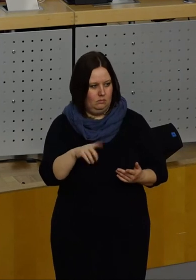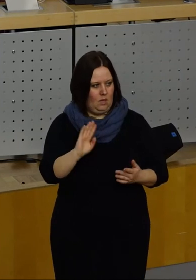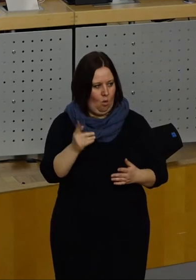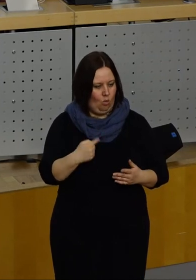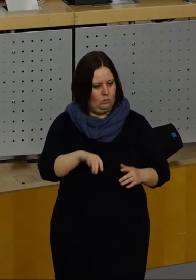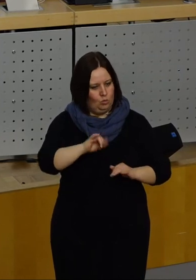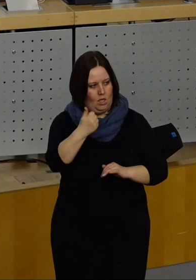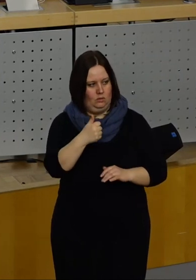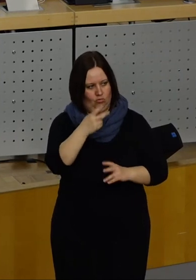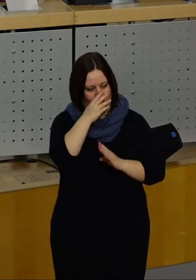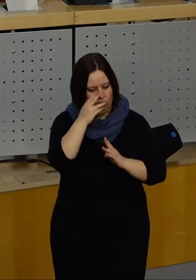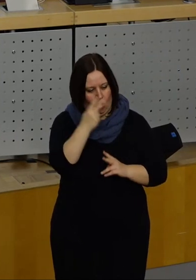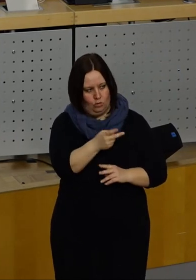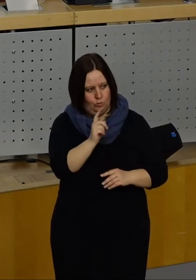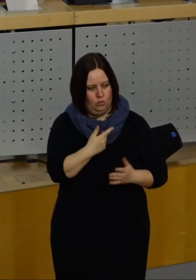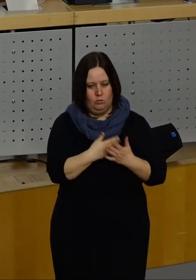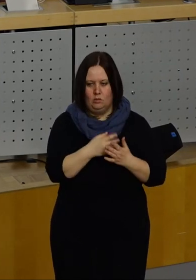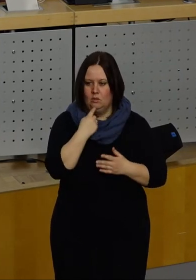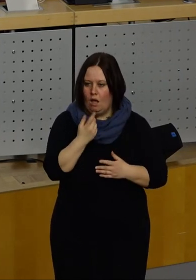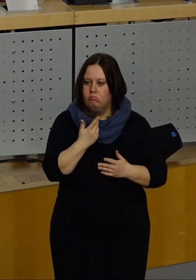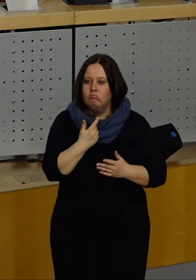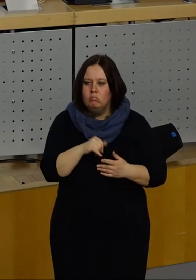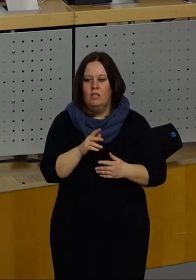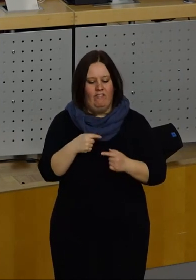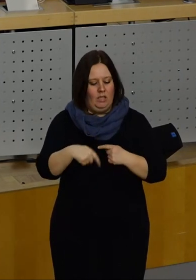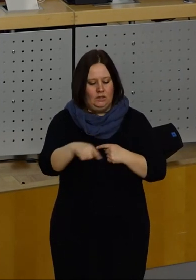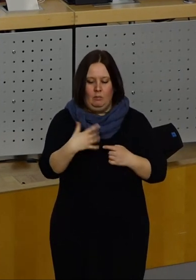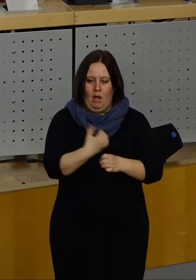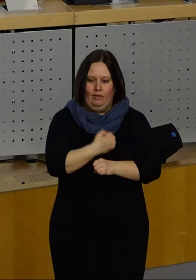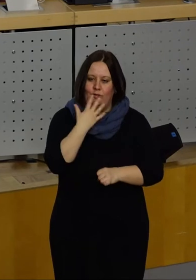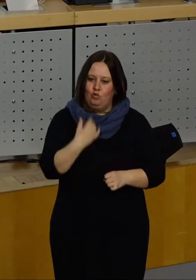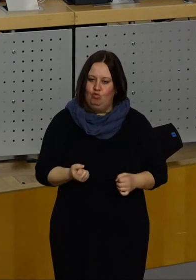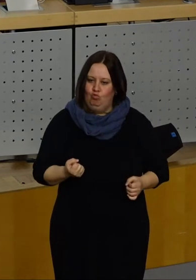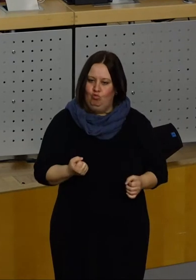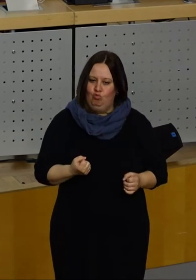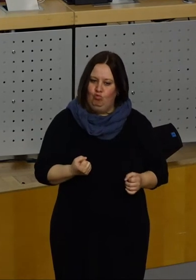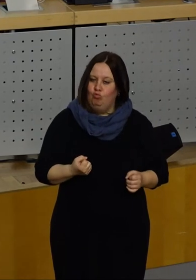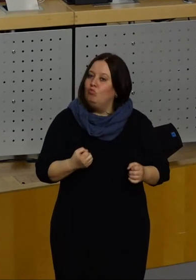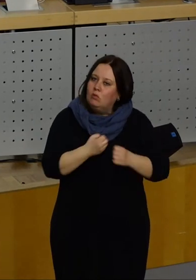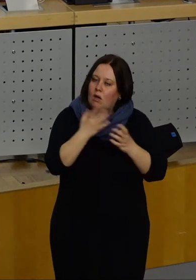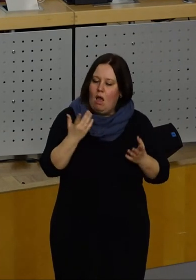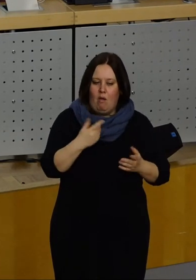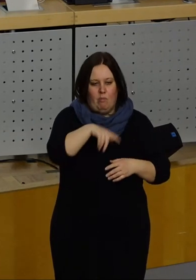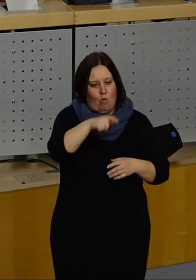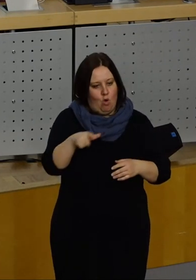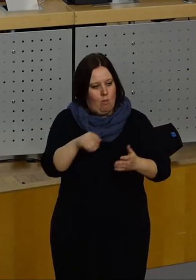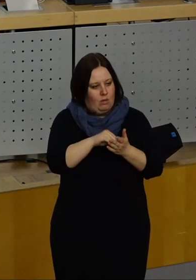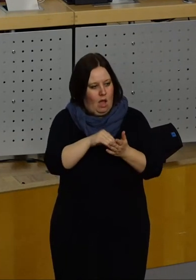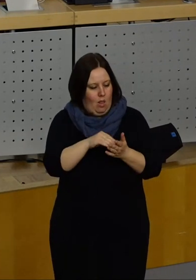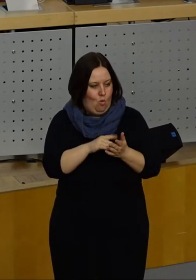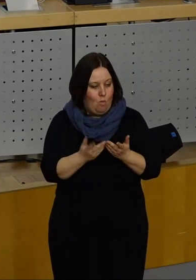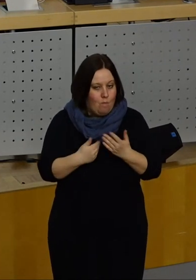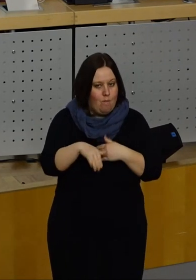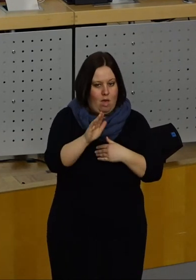wir uns als erstes klar werden, wenn wir dann sagen wollen, was wollen wir denn noch machen. Und es ist völlig klar, mehr Bürgerbeteiligung führt